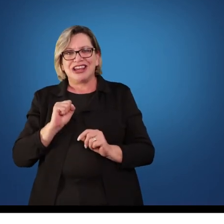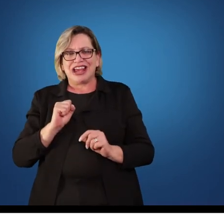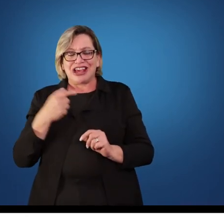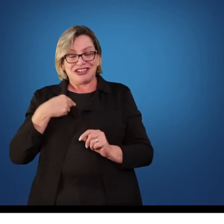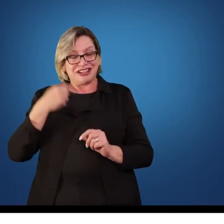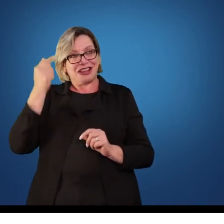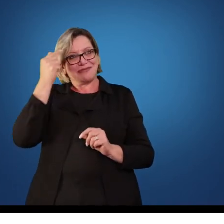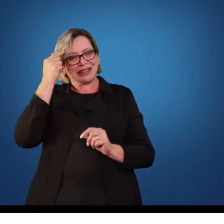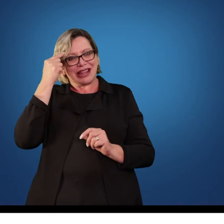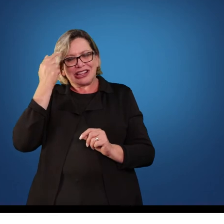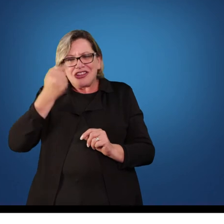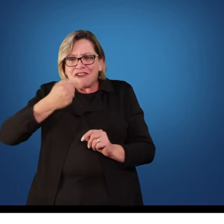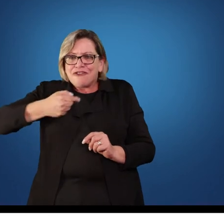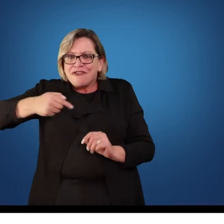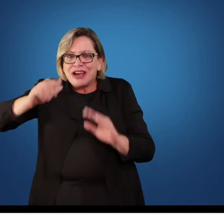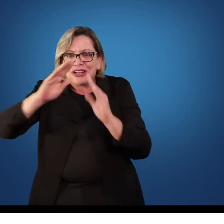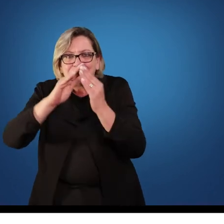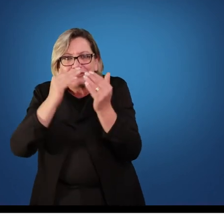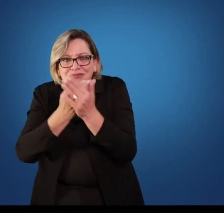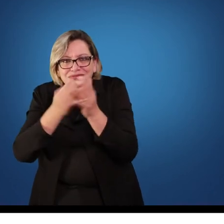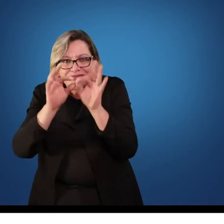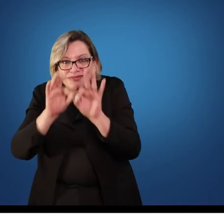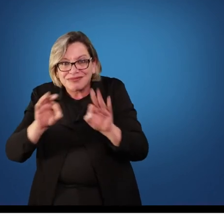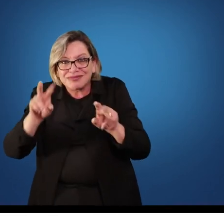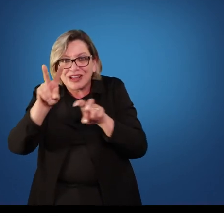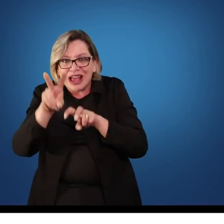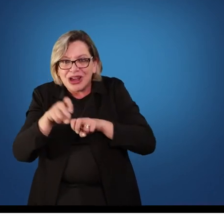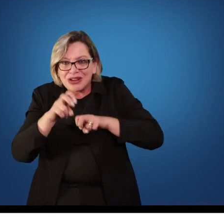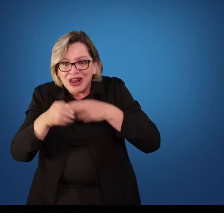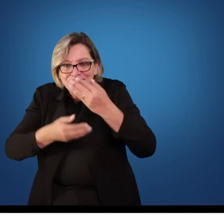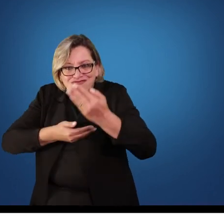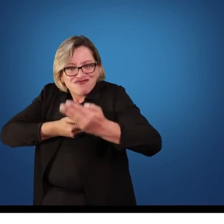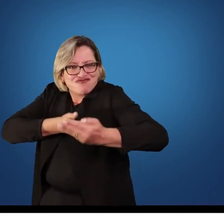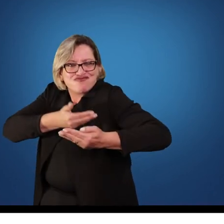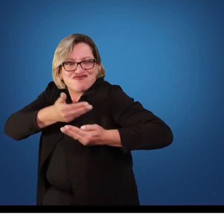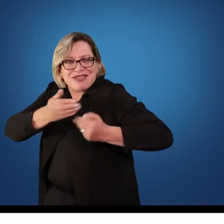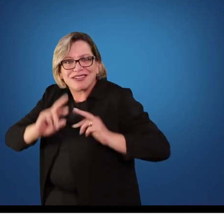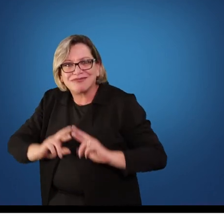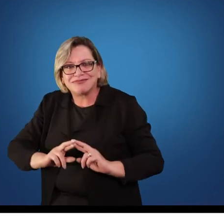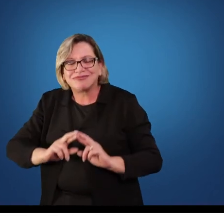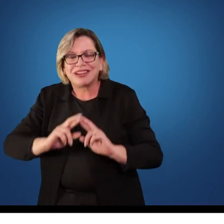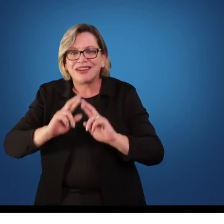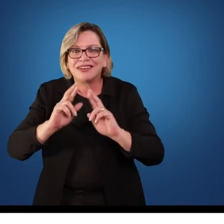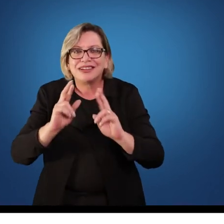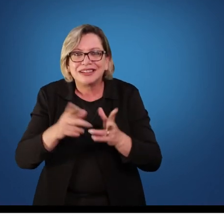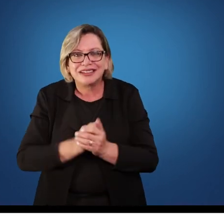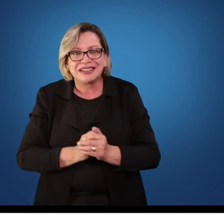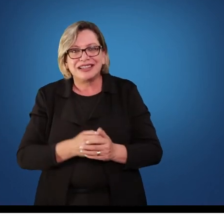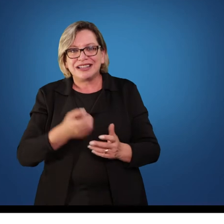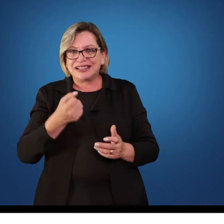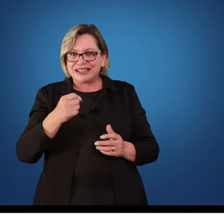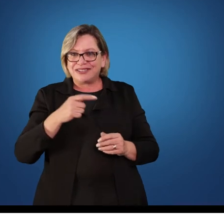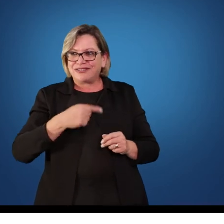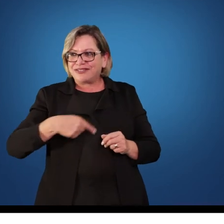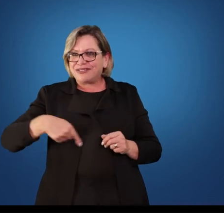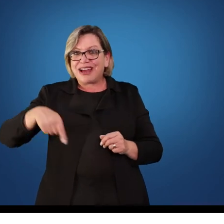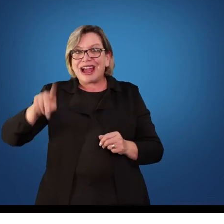a relação com os alunos é diferente, a relação com a família do aluno é diferente. Se você for trabalhar em uma escola de ensino médio onde as pessoas